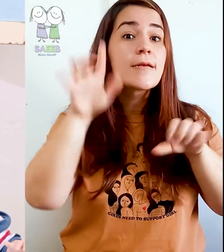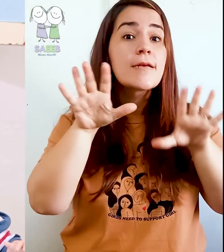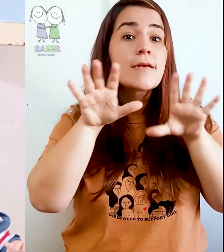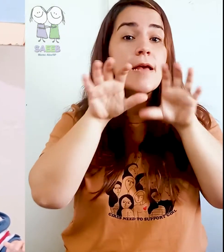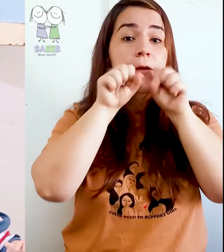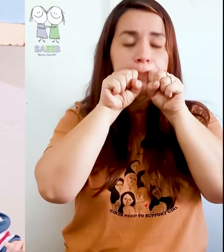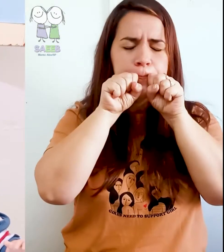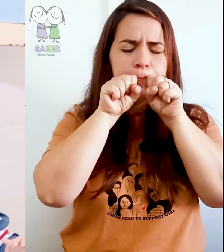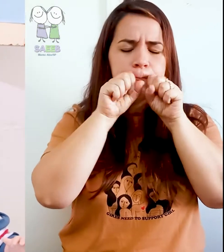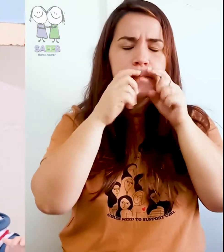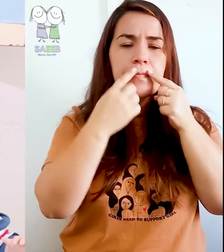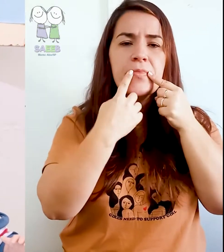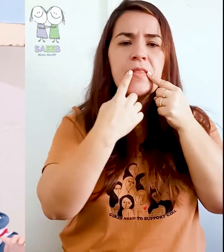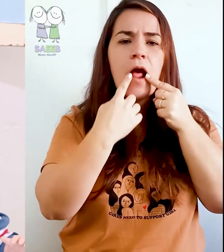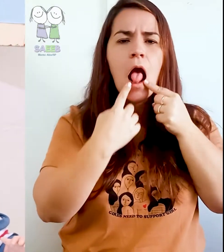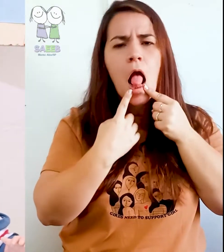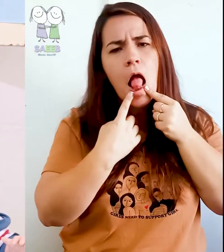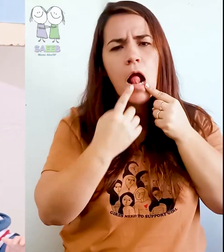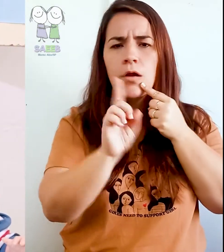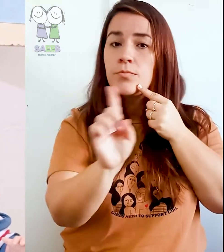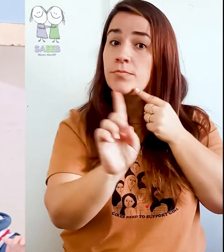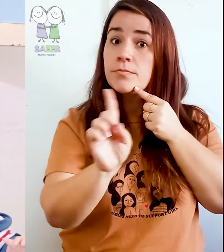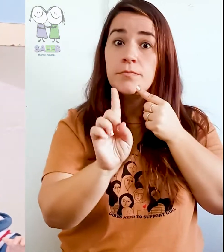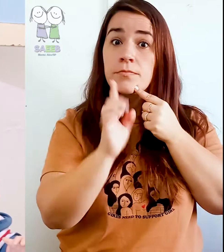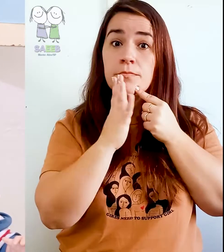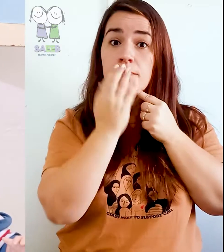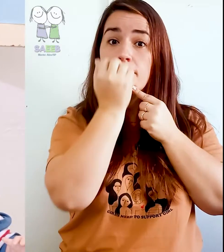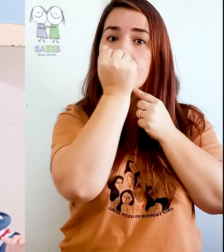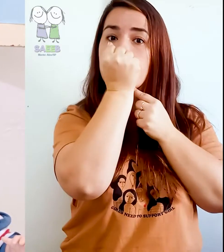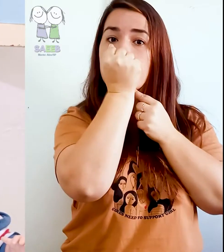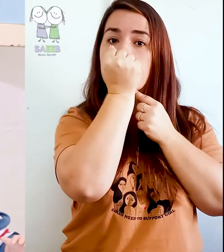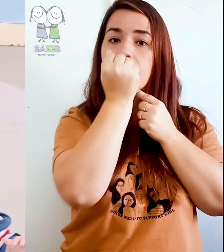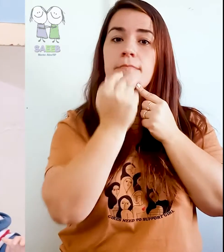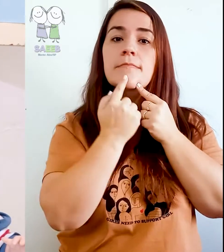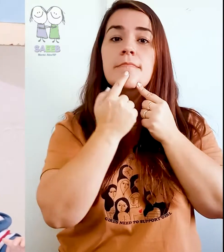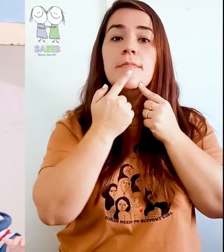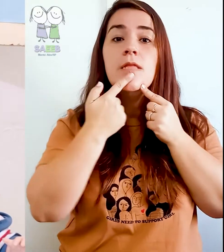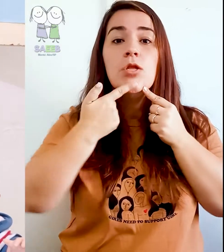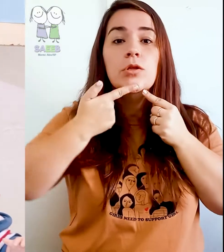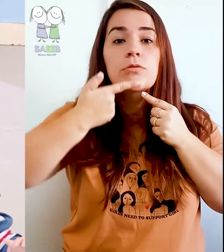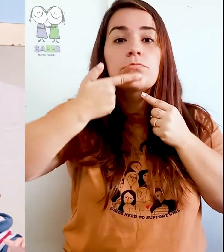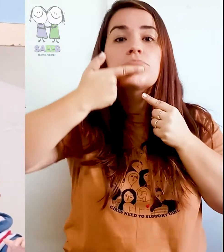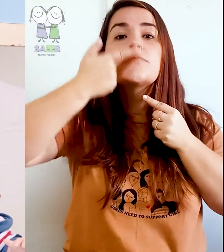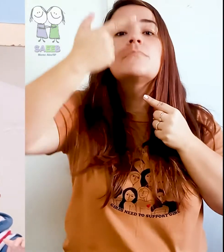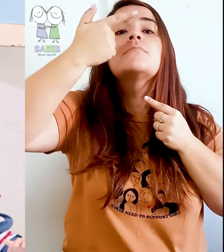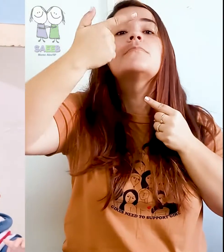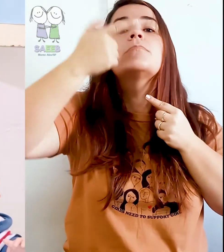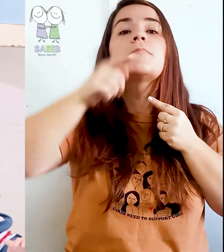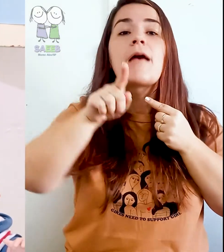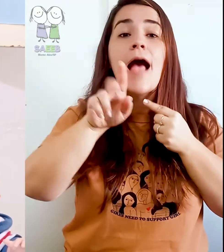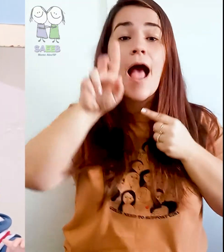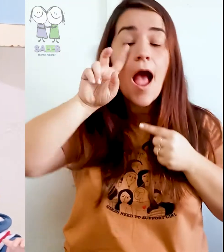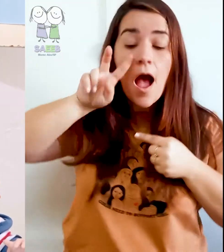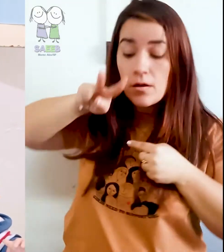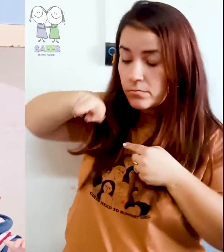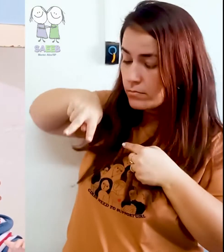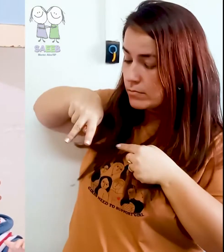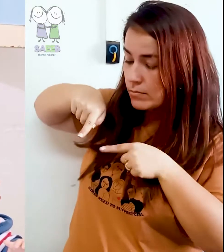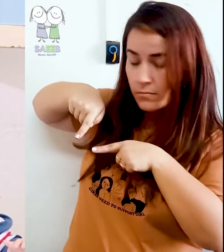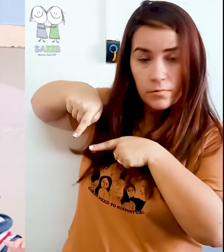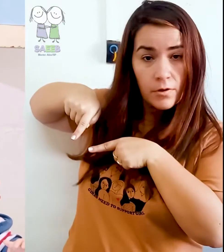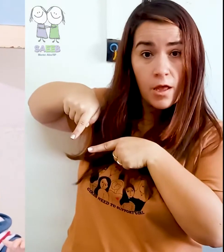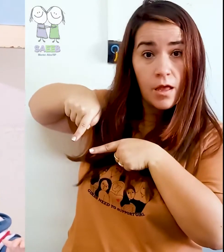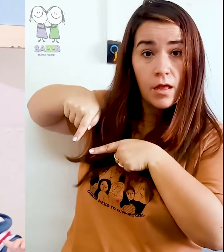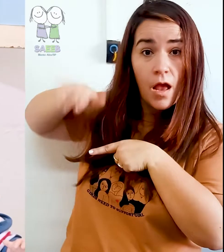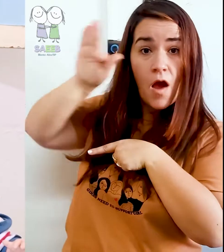vamos querer fechar a boca. Então, no lábio de cima, a gente faz movimento de cima pra baixo. Eu tô usando o meu dedo indicador, mas